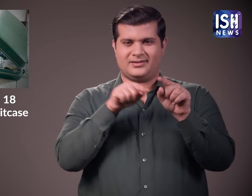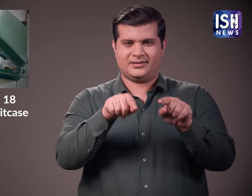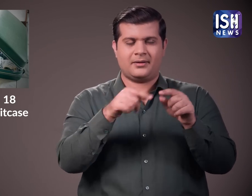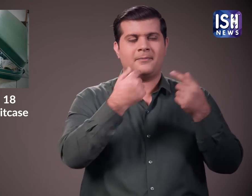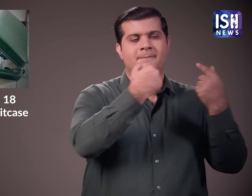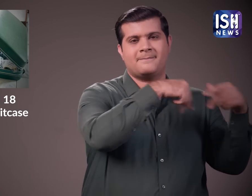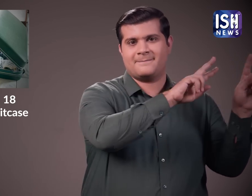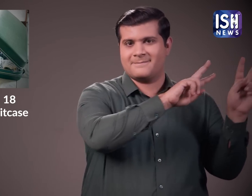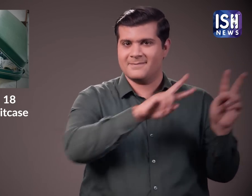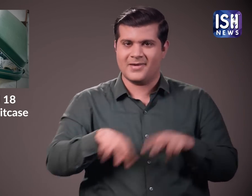आई।